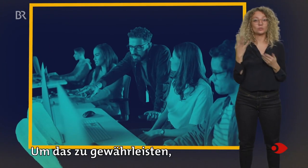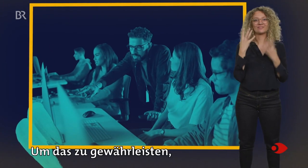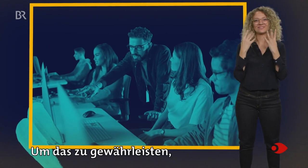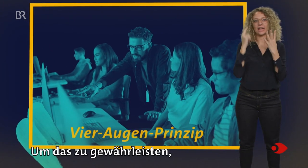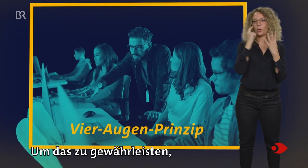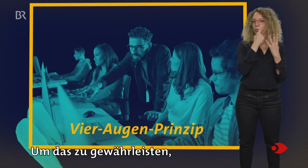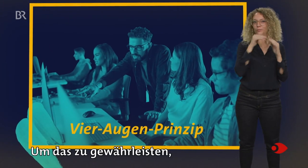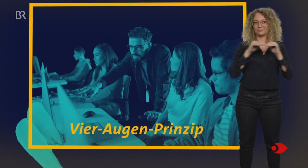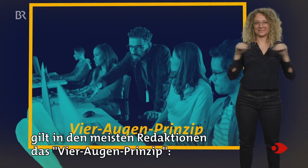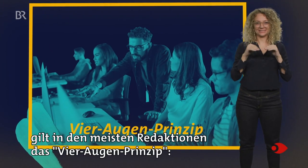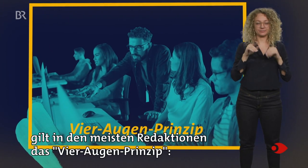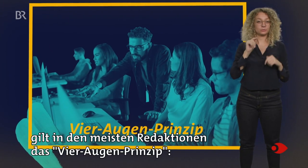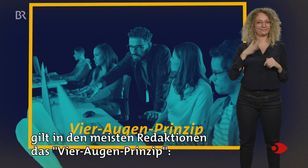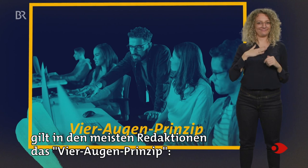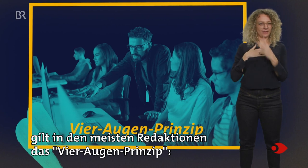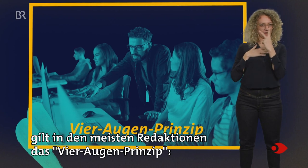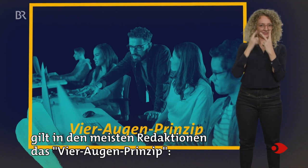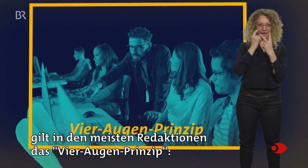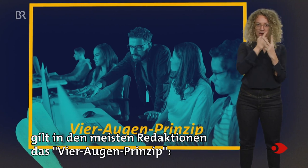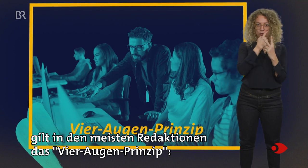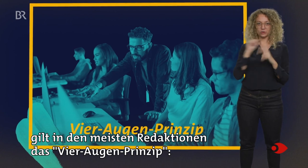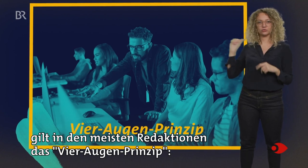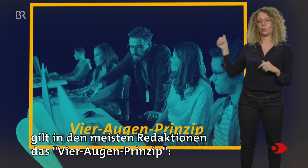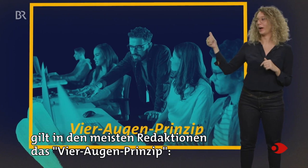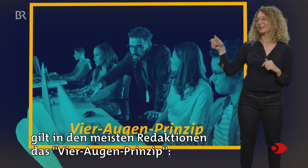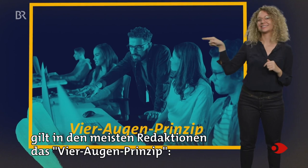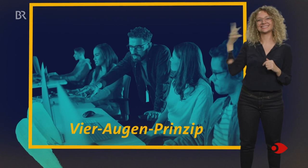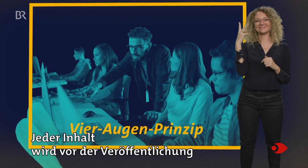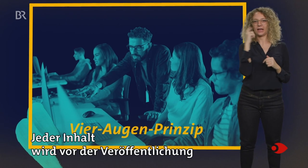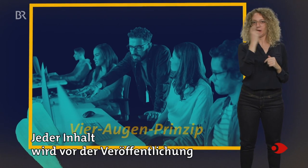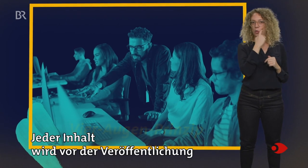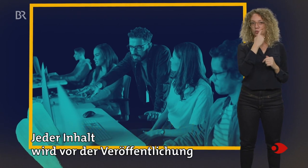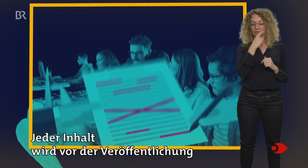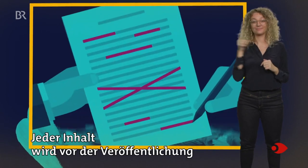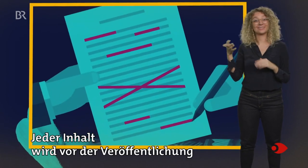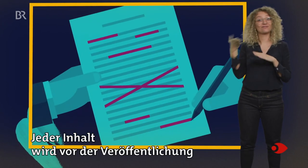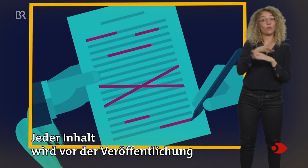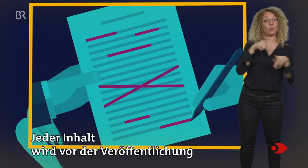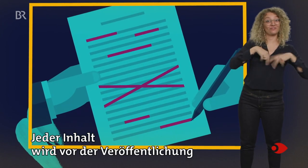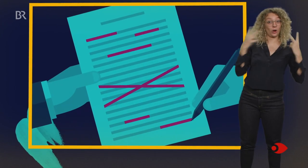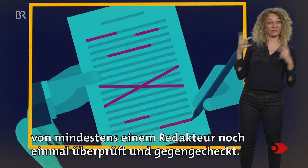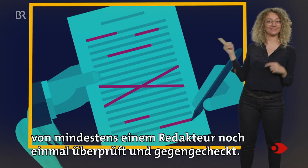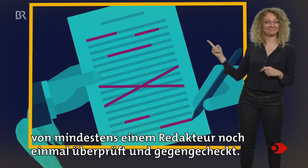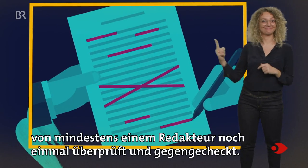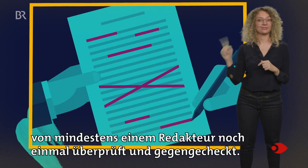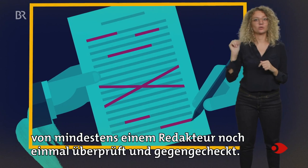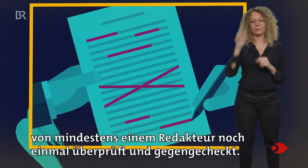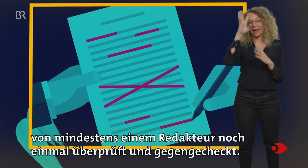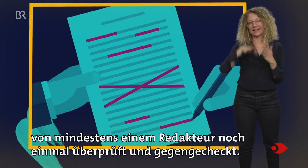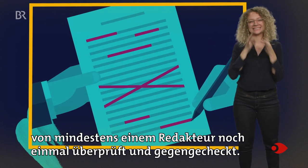das zu gewährleisten, gilt in den meisten Redaktionen das Vier-Augen-Prinzip. Jeder Inhalt wird vor der Veröffentlichung von mindestens einem Redakteur